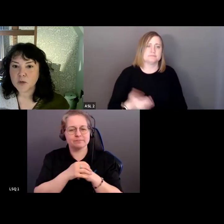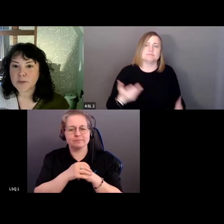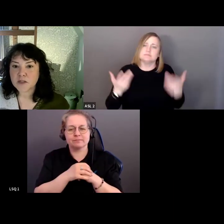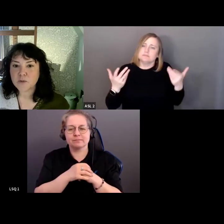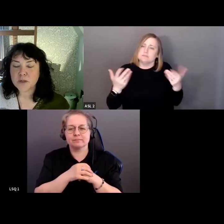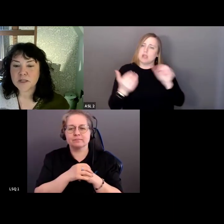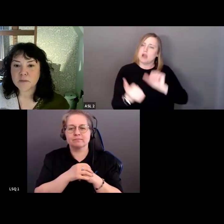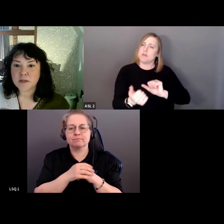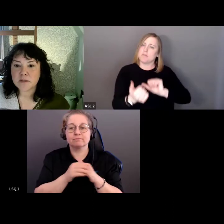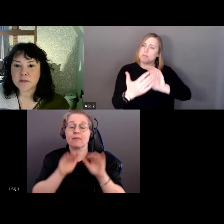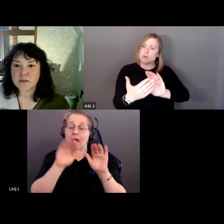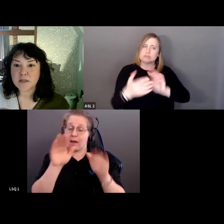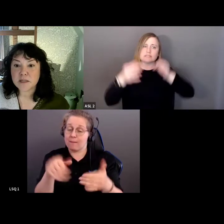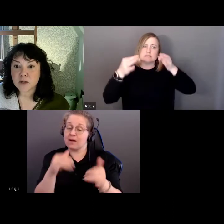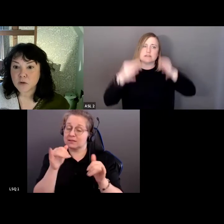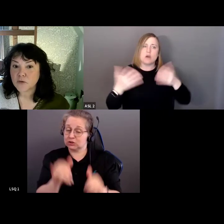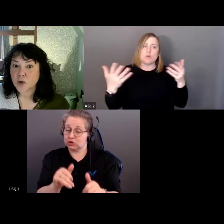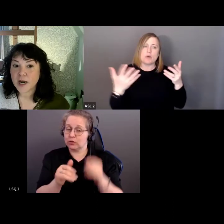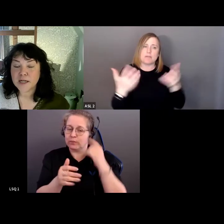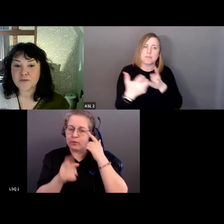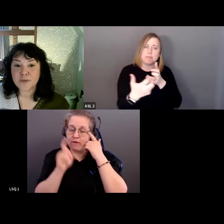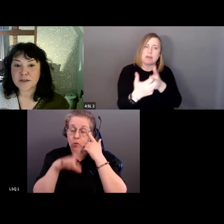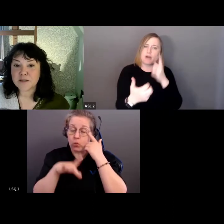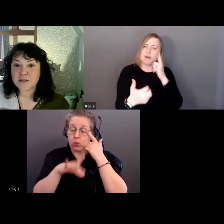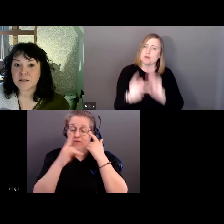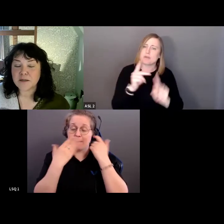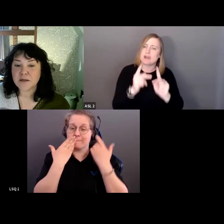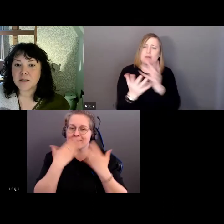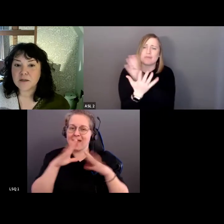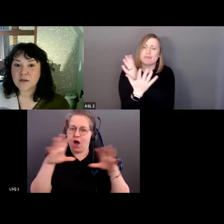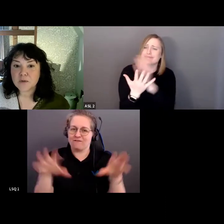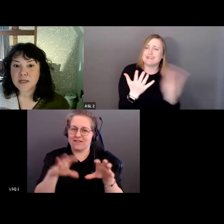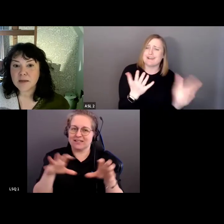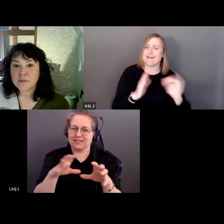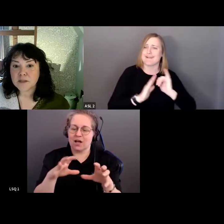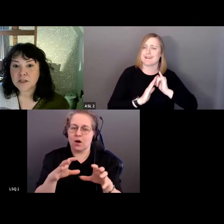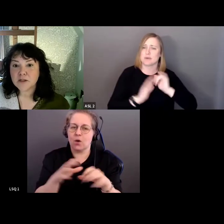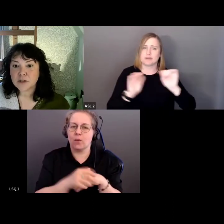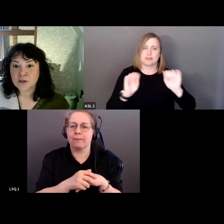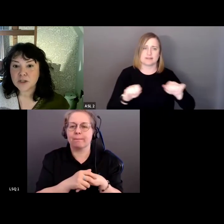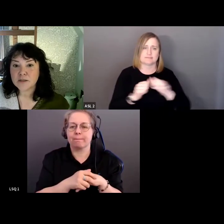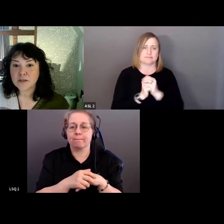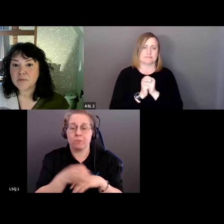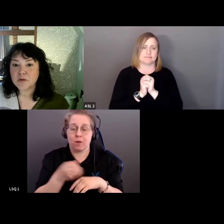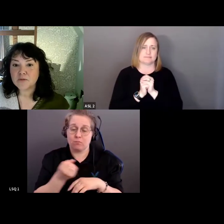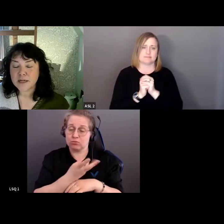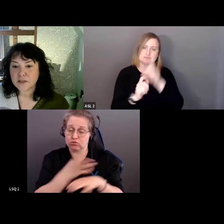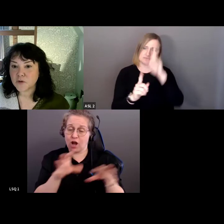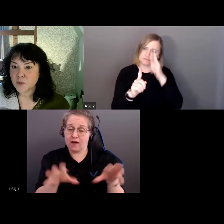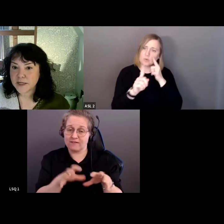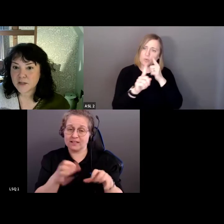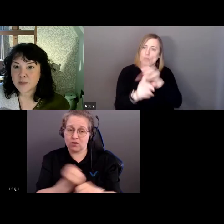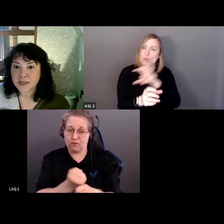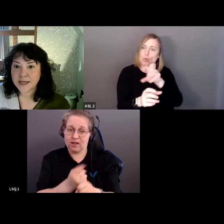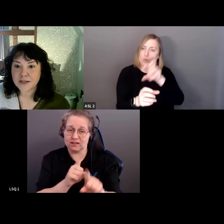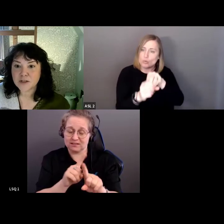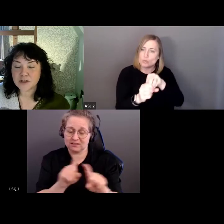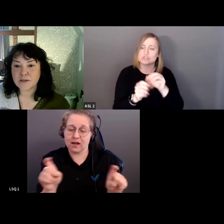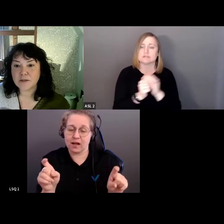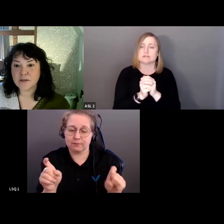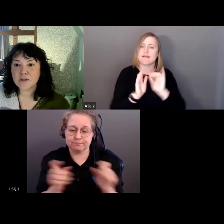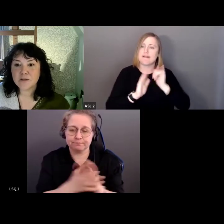Ensuite, il faut choisir la meilleure approche. Il y a toutes sortes de méthodes possibles. Celles qui